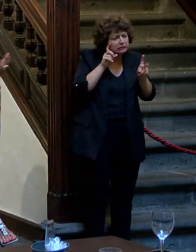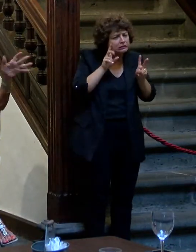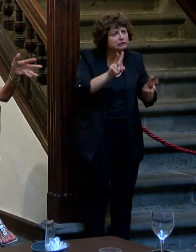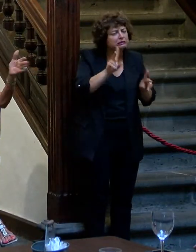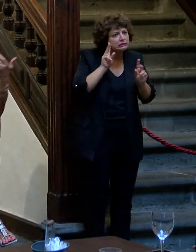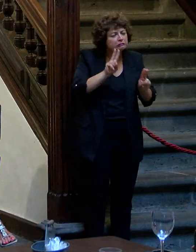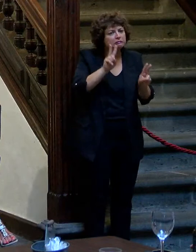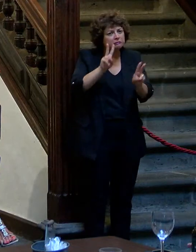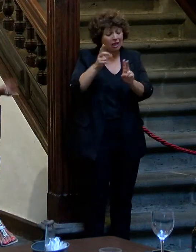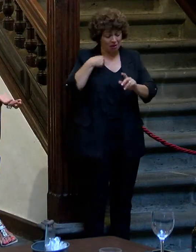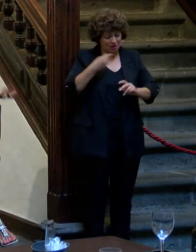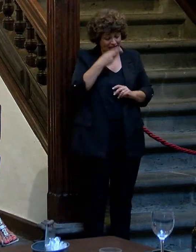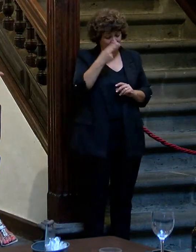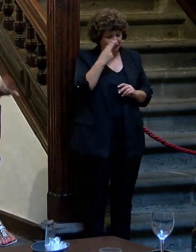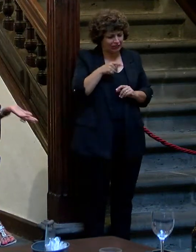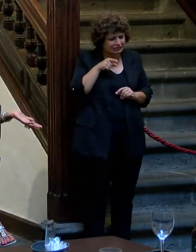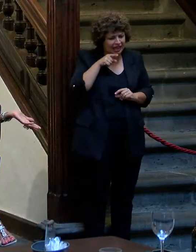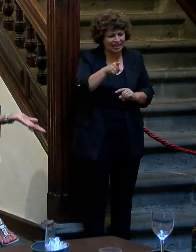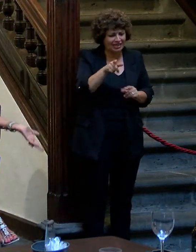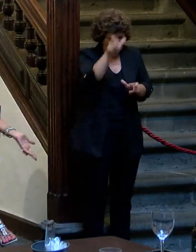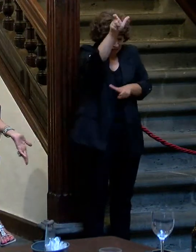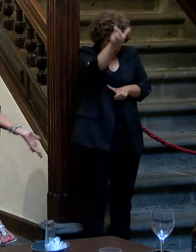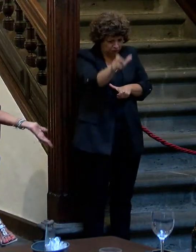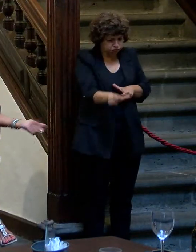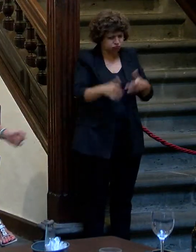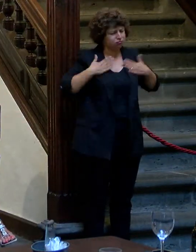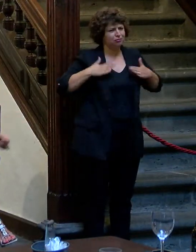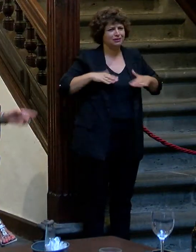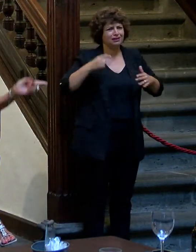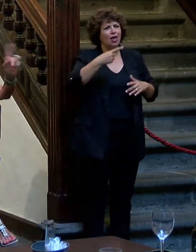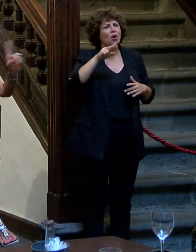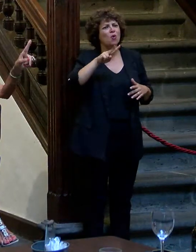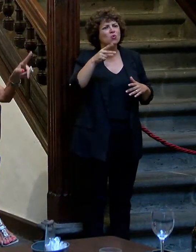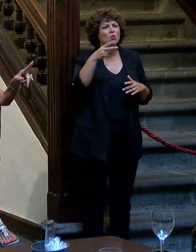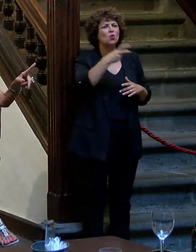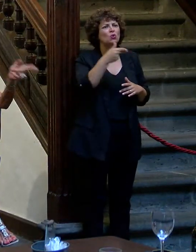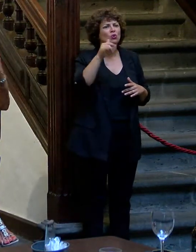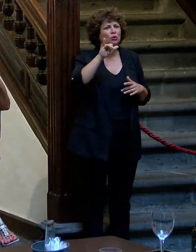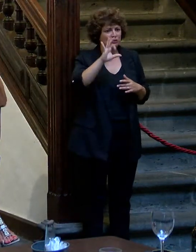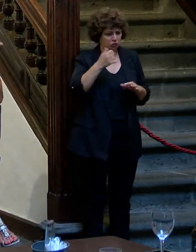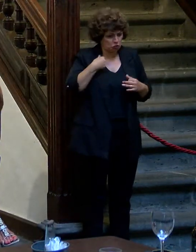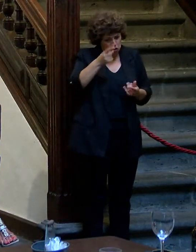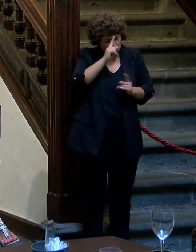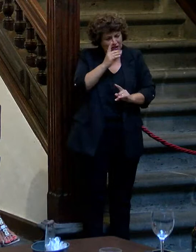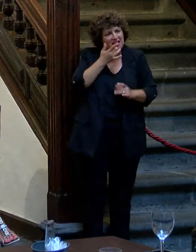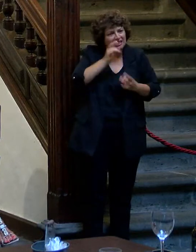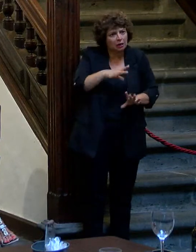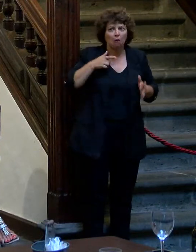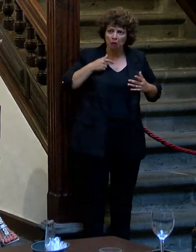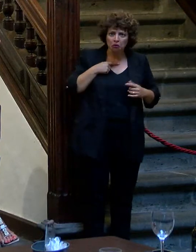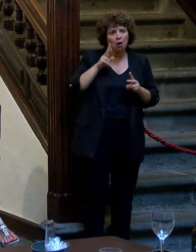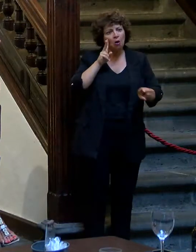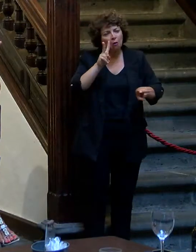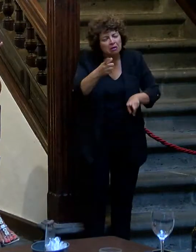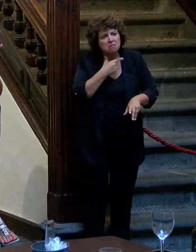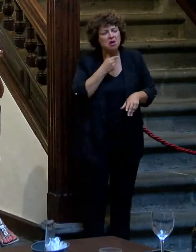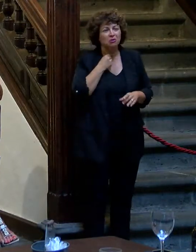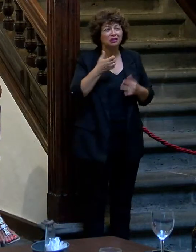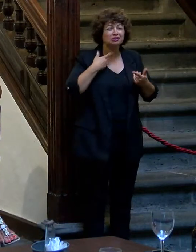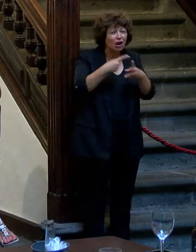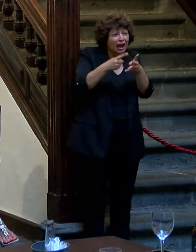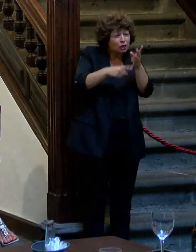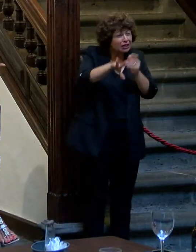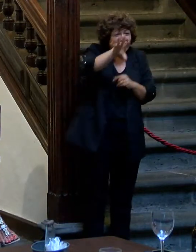si me interesara, a lo que me interesaba era ella que iba vestida de Pucci, era un escándalo, tampoco sabía quién era Pucci, pero a me gustaba, o sea, aquello que no entendía,